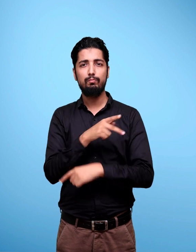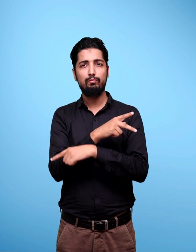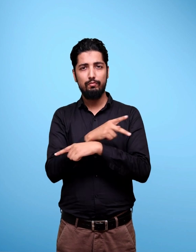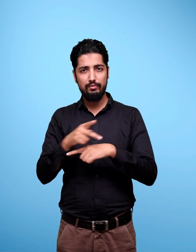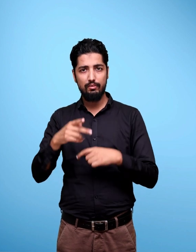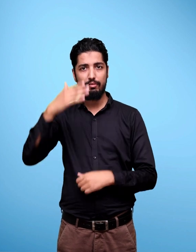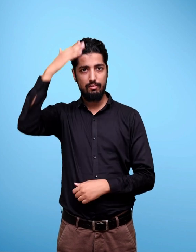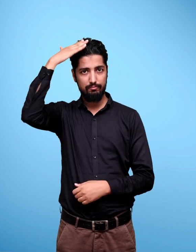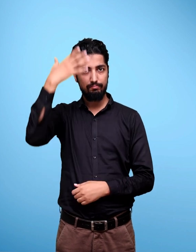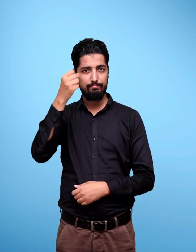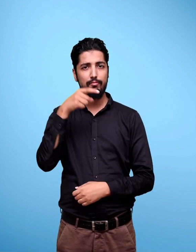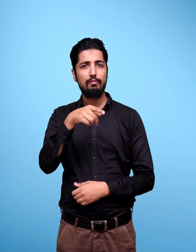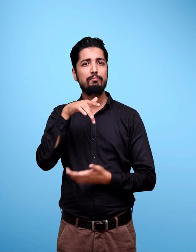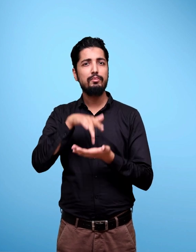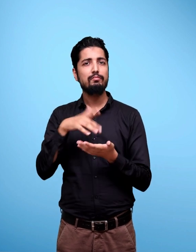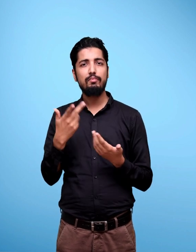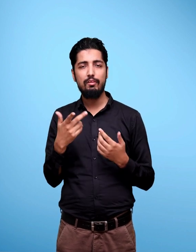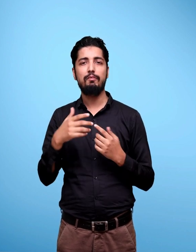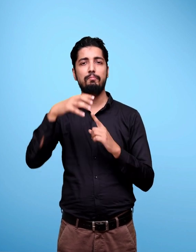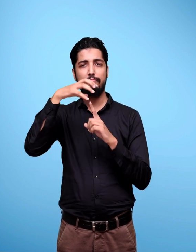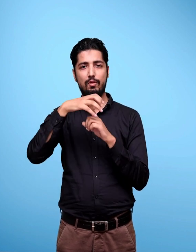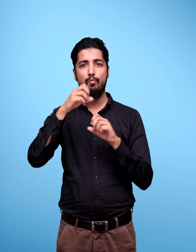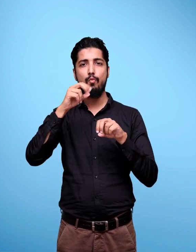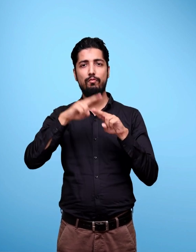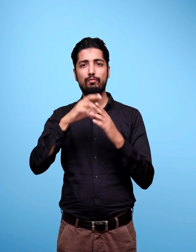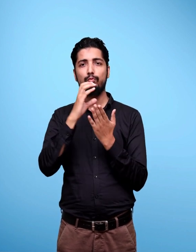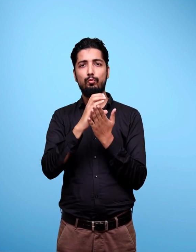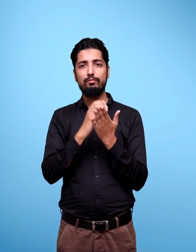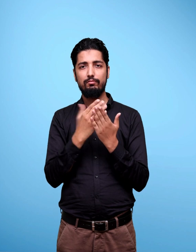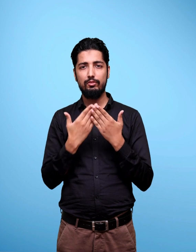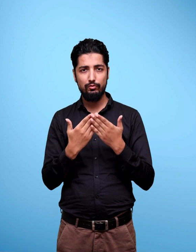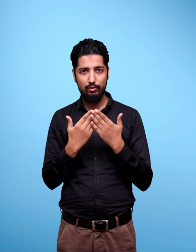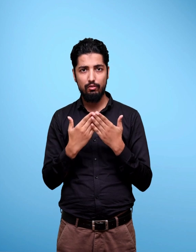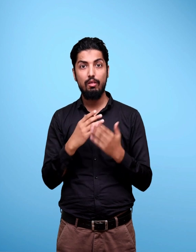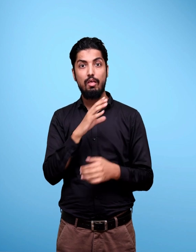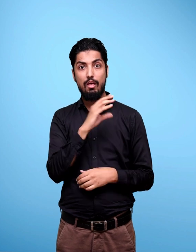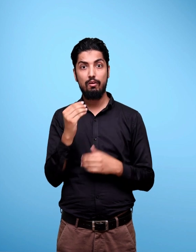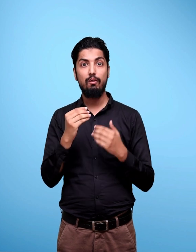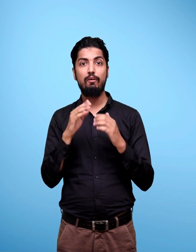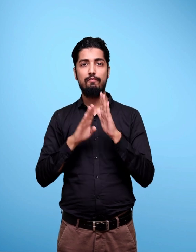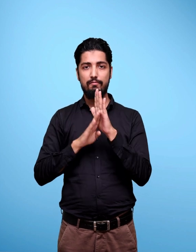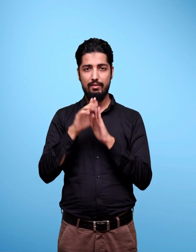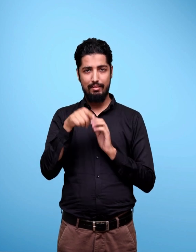Department Department of Curriculum Studies And Development NCERT New Delhi